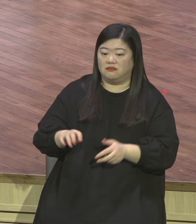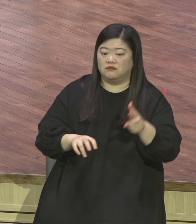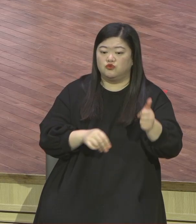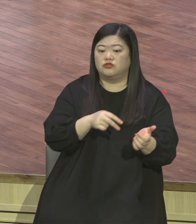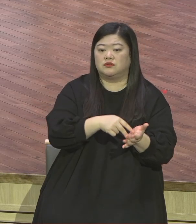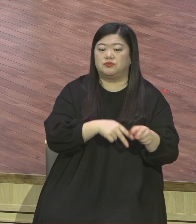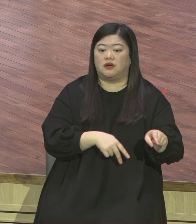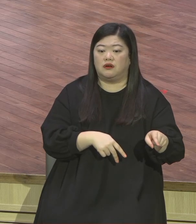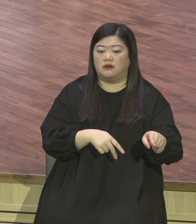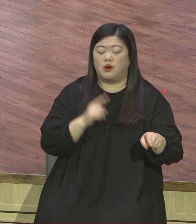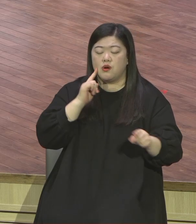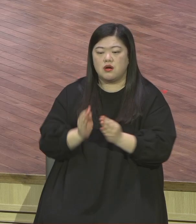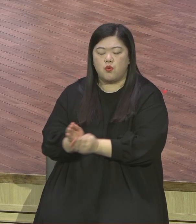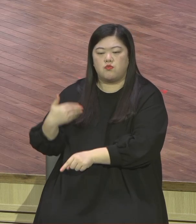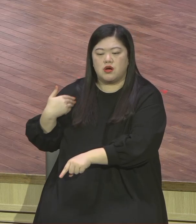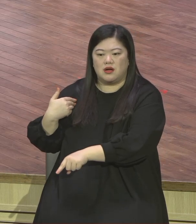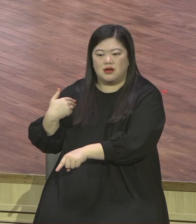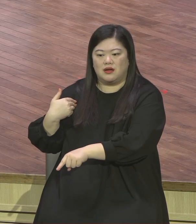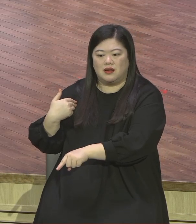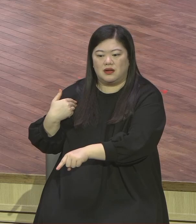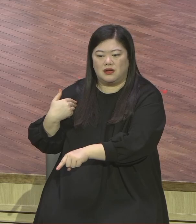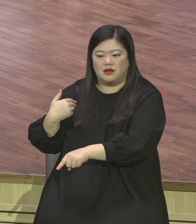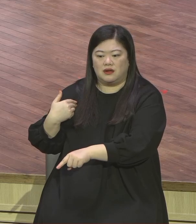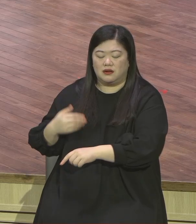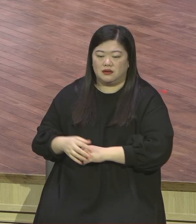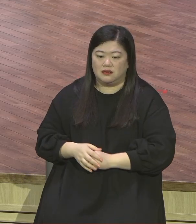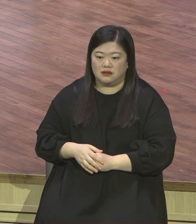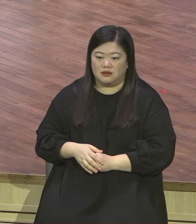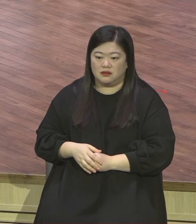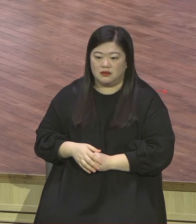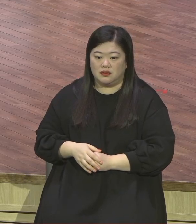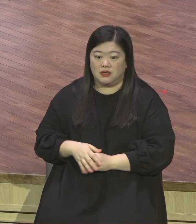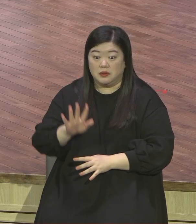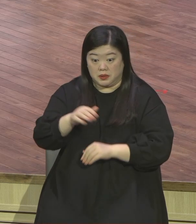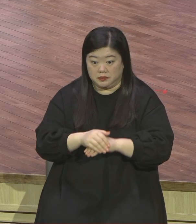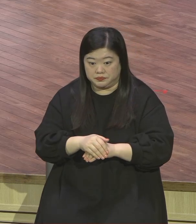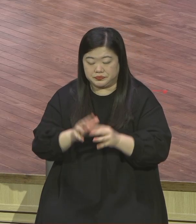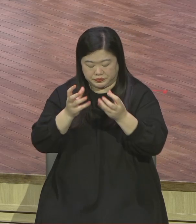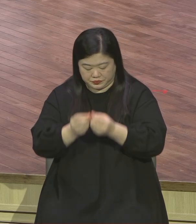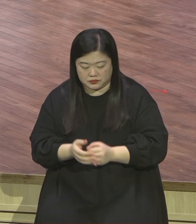꼭 그렇게 예수를 믿어야 되나 하필이면 연구해 나왔어